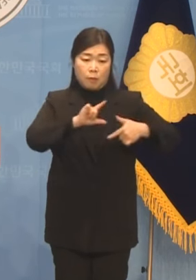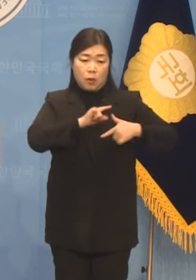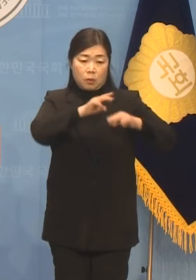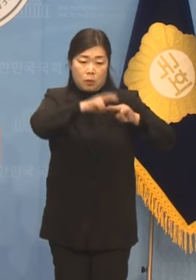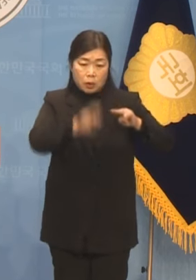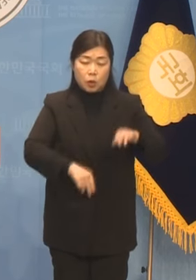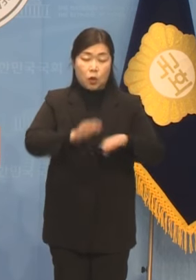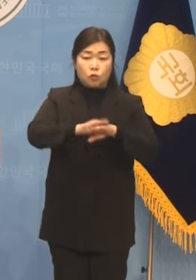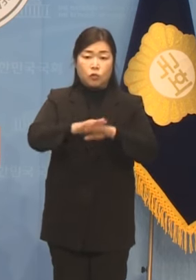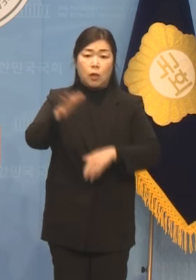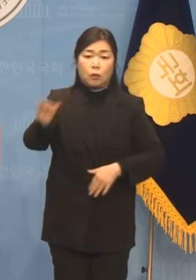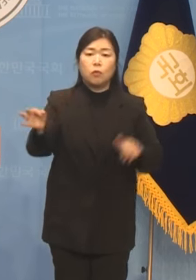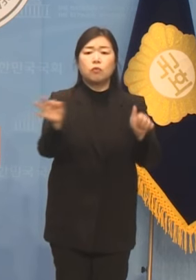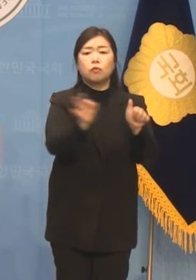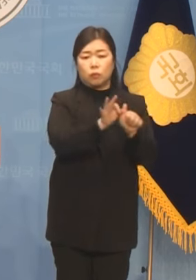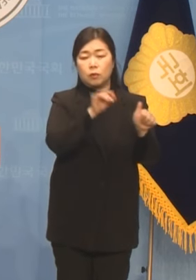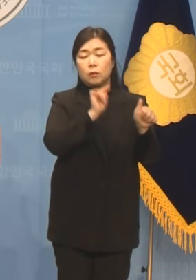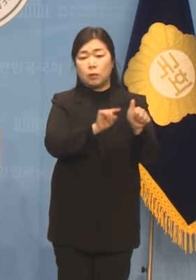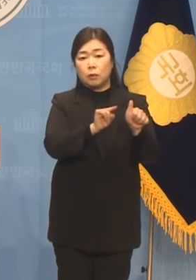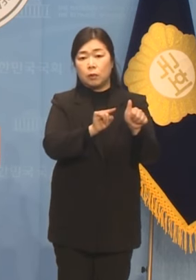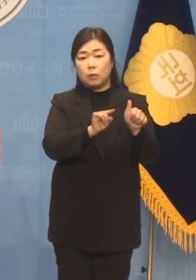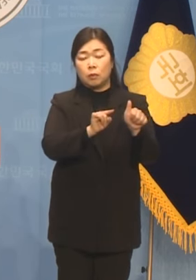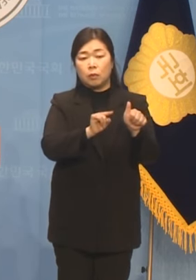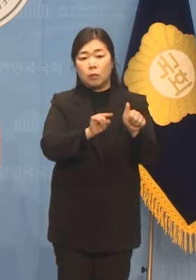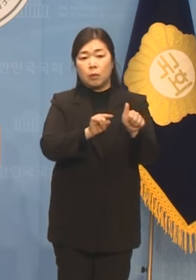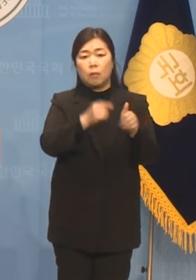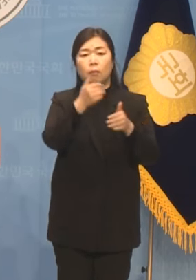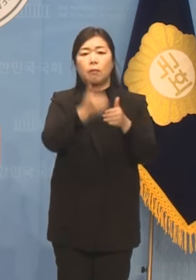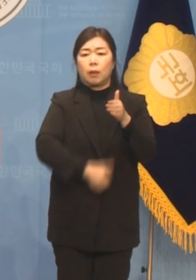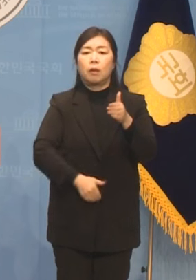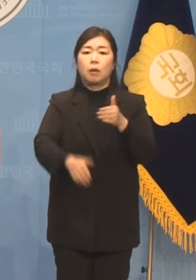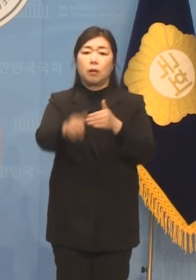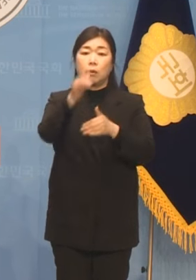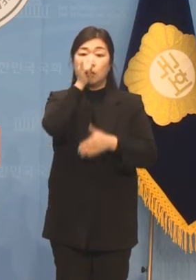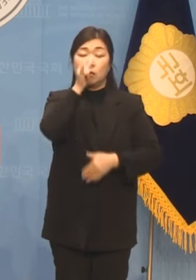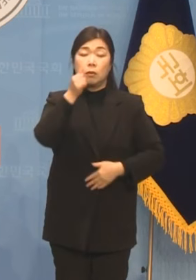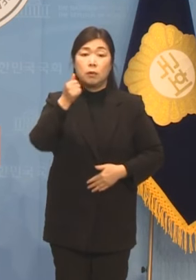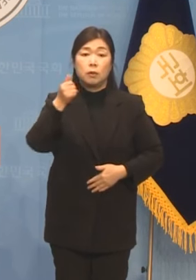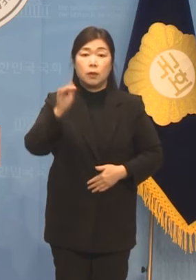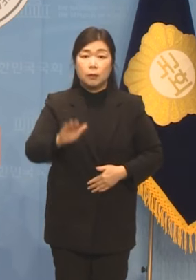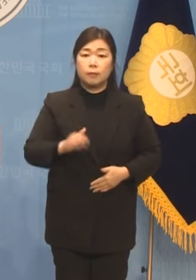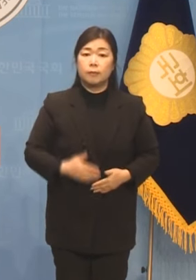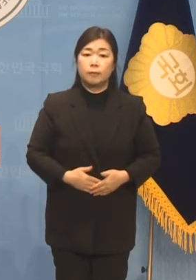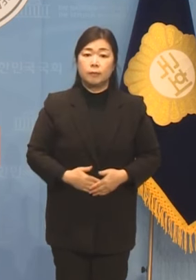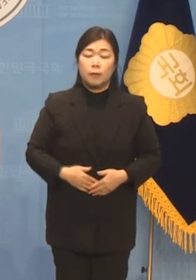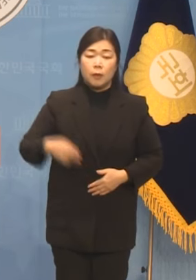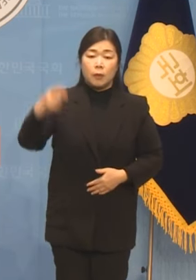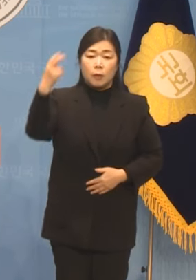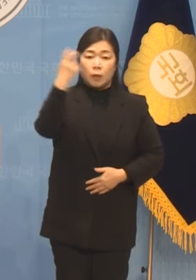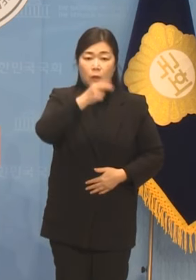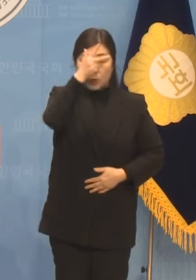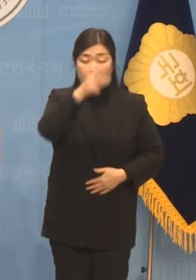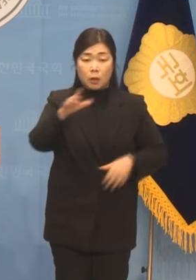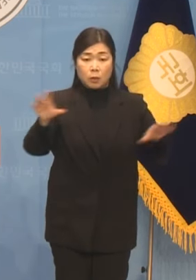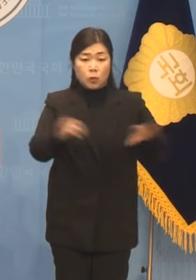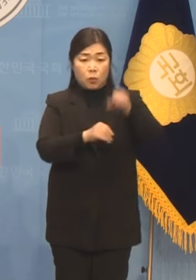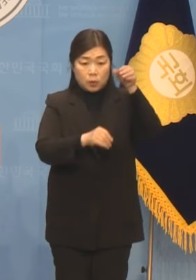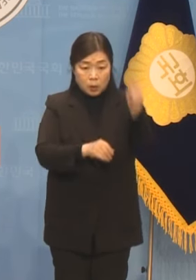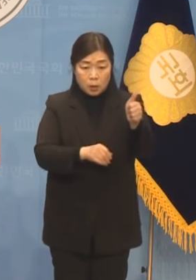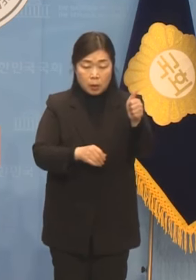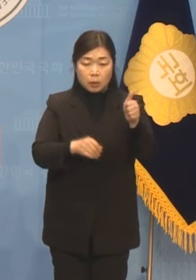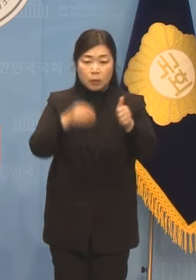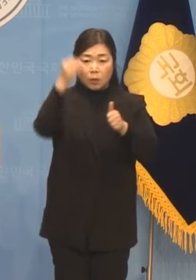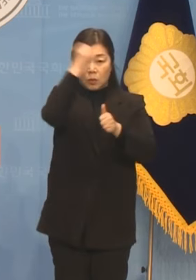명예퇴직수당 지급 대상에서 제외하고 있는데 검찰총장, 고검장,